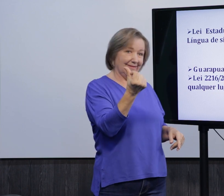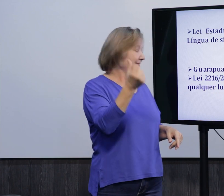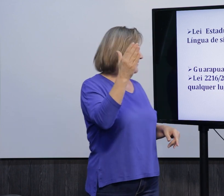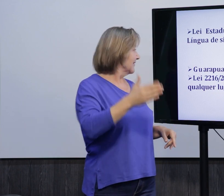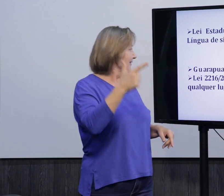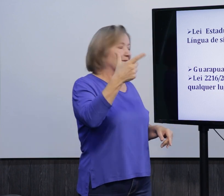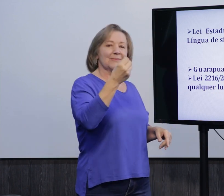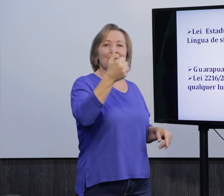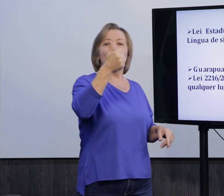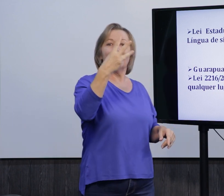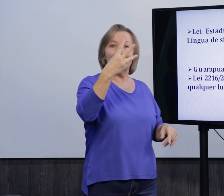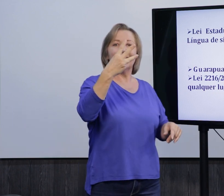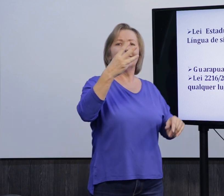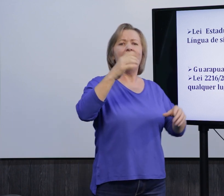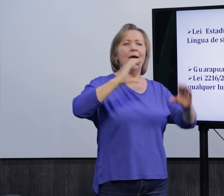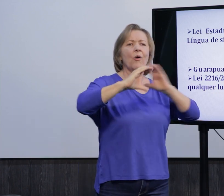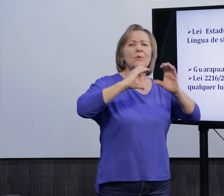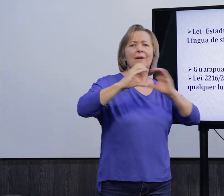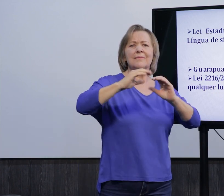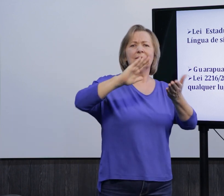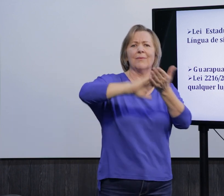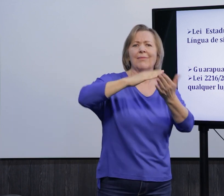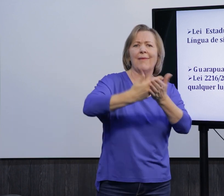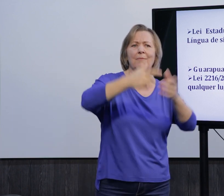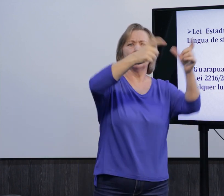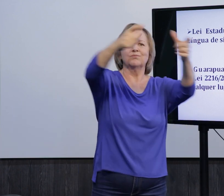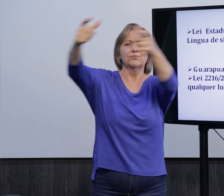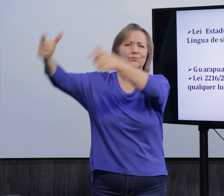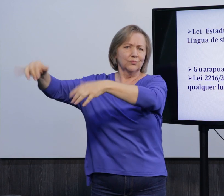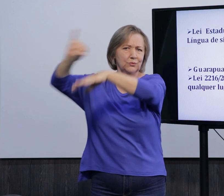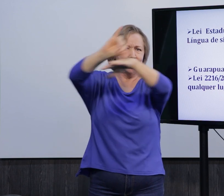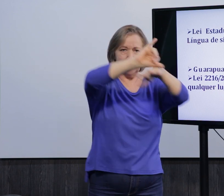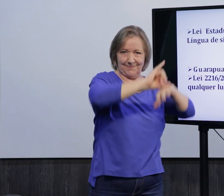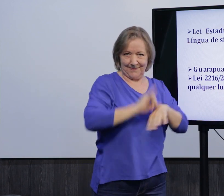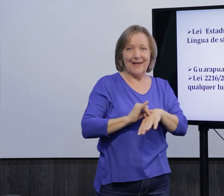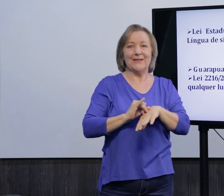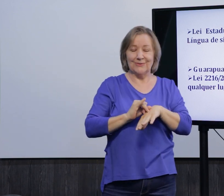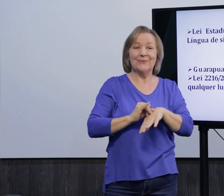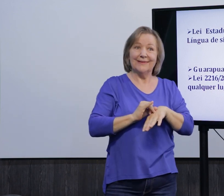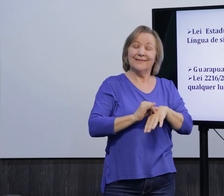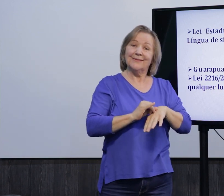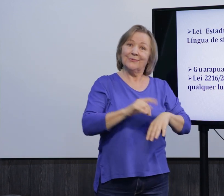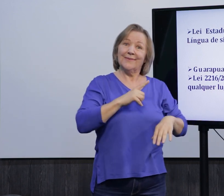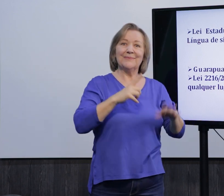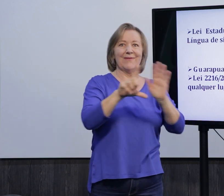.216 de 2013, que trata sobre os intérpretes em todos os